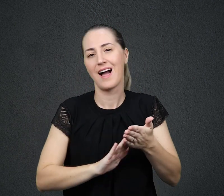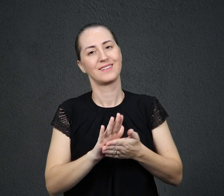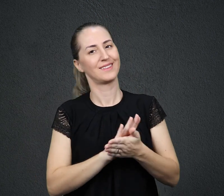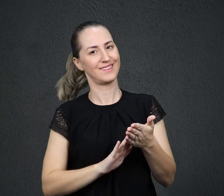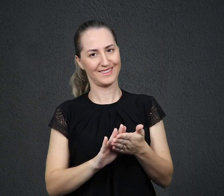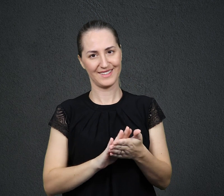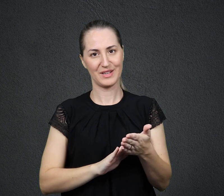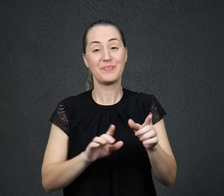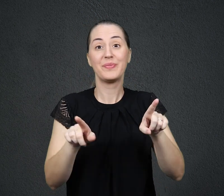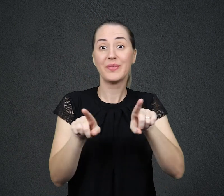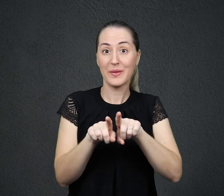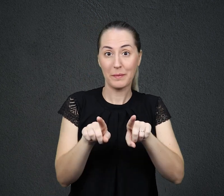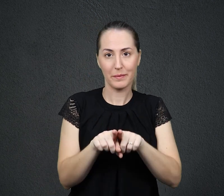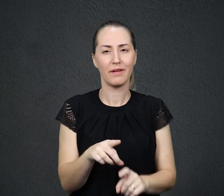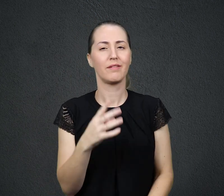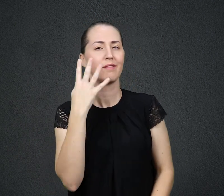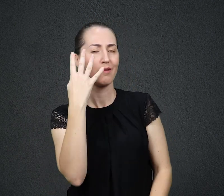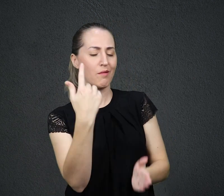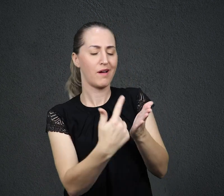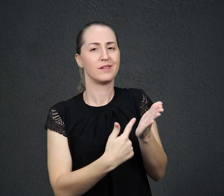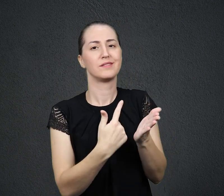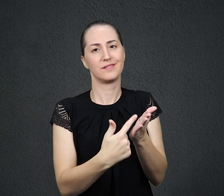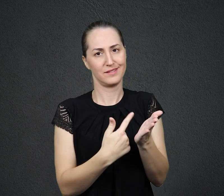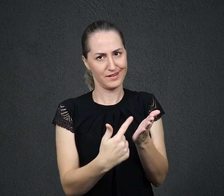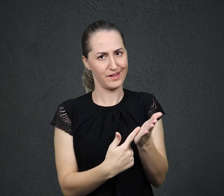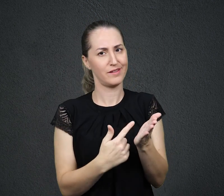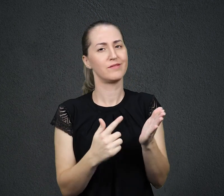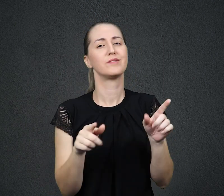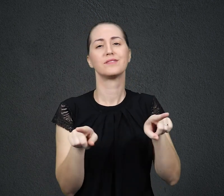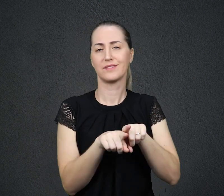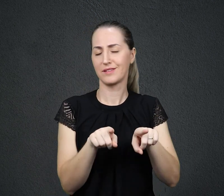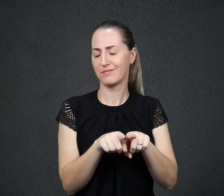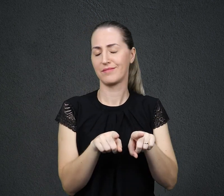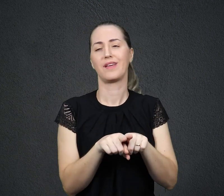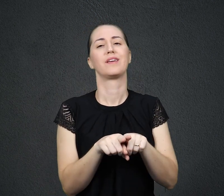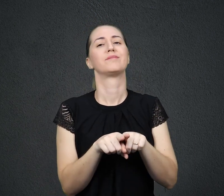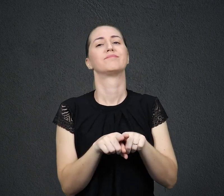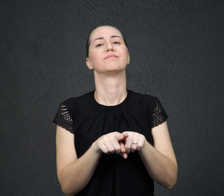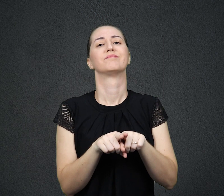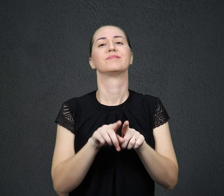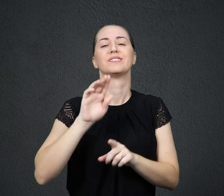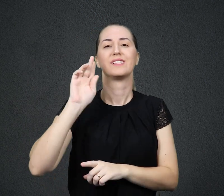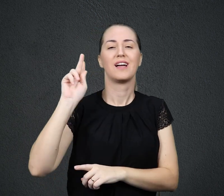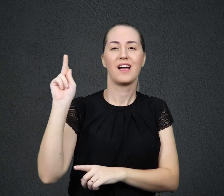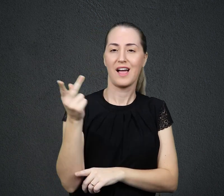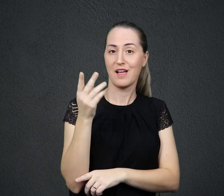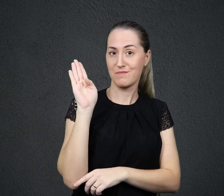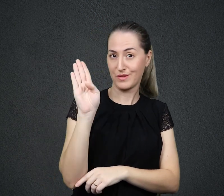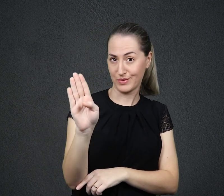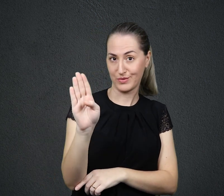livros a frase do versículo destacado. Abacuque capítulo 2, versículo 4, Romanos capítulo 1,